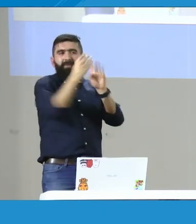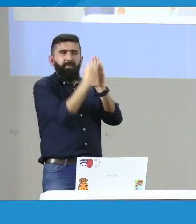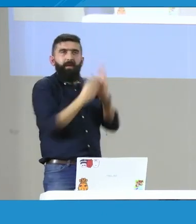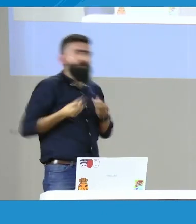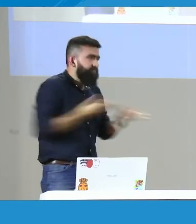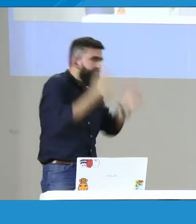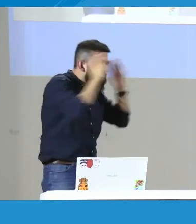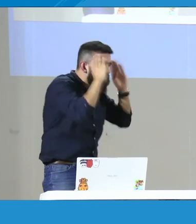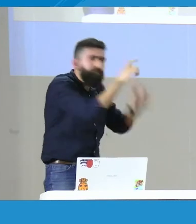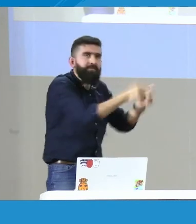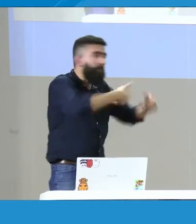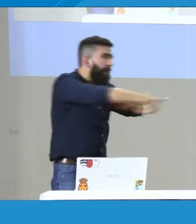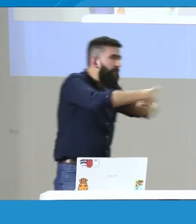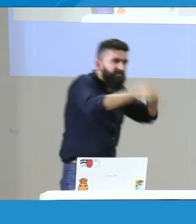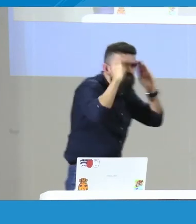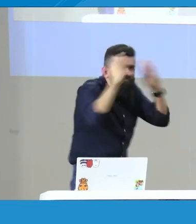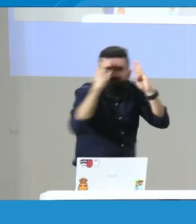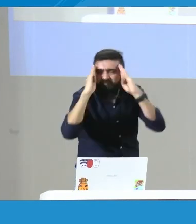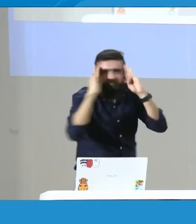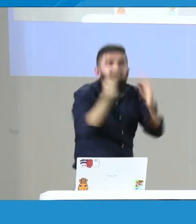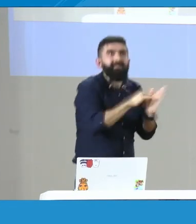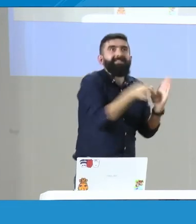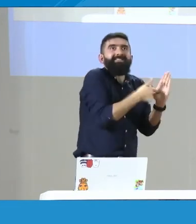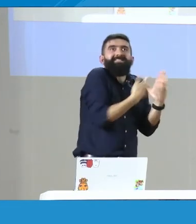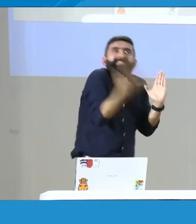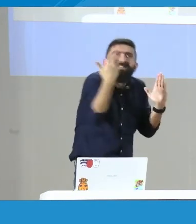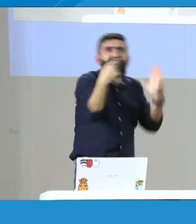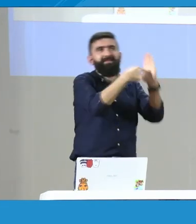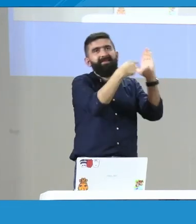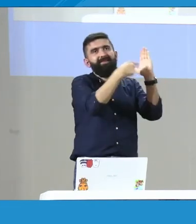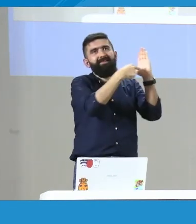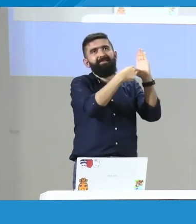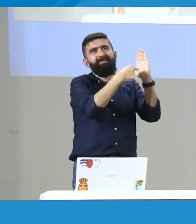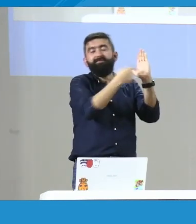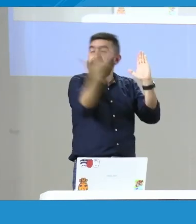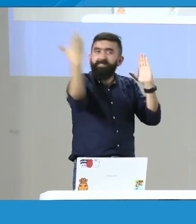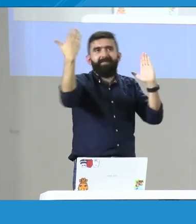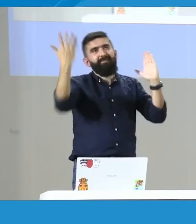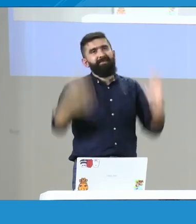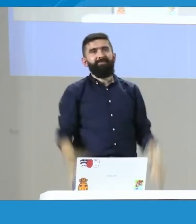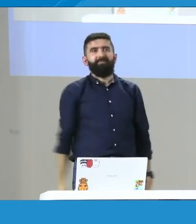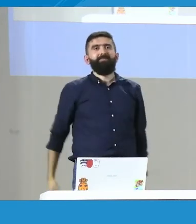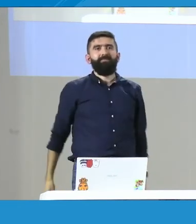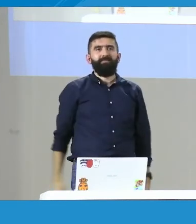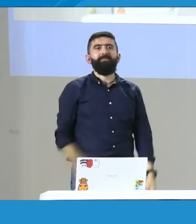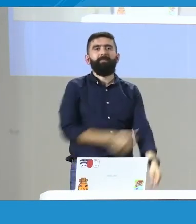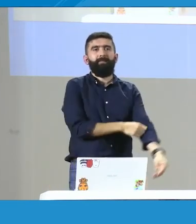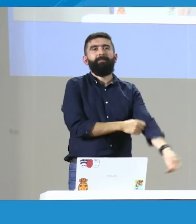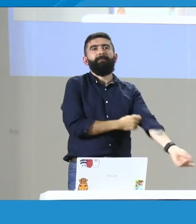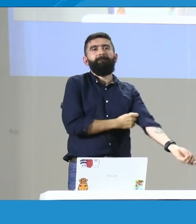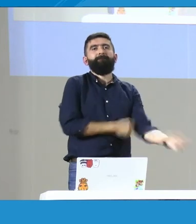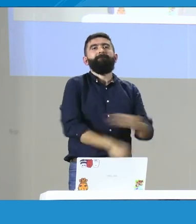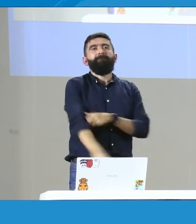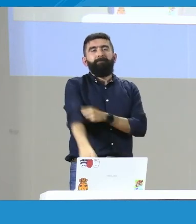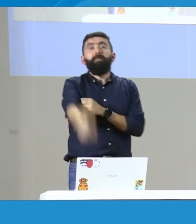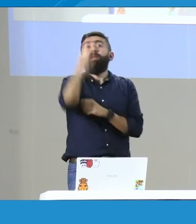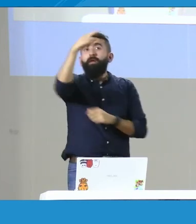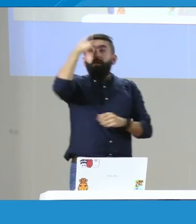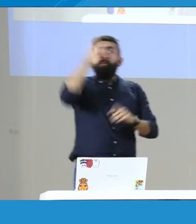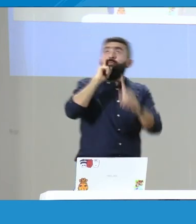desde allá también se generen planes, políticas y demás y que puedan atender nuestras necesidades, por eso es tan importante la recopilación de